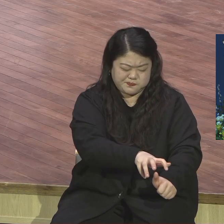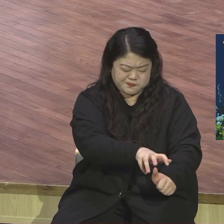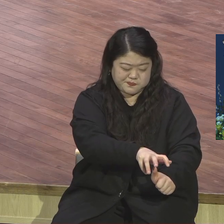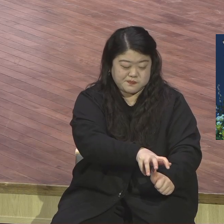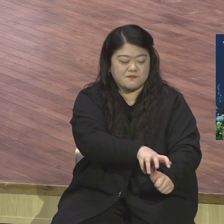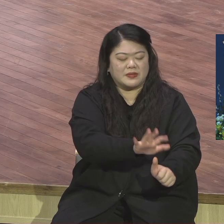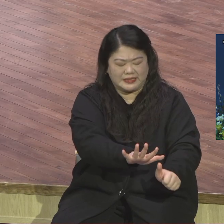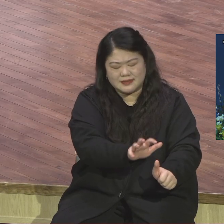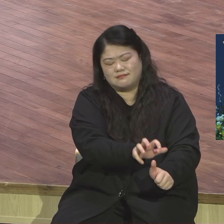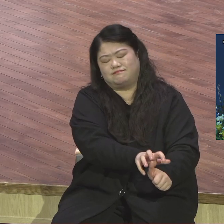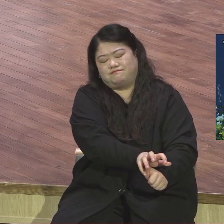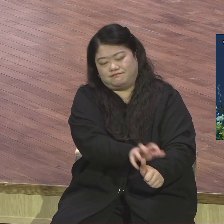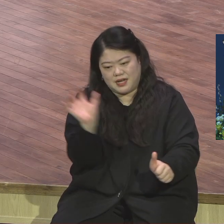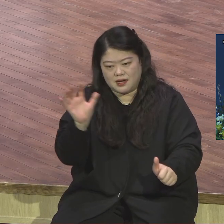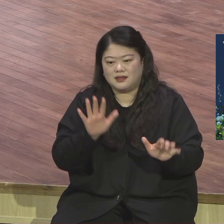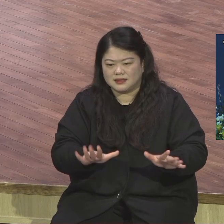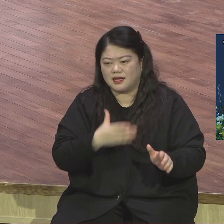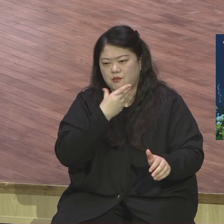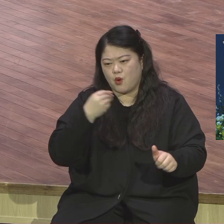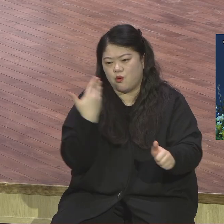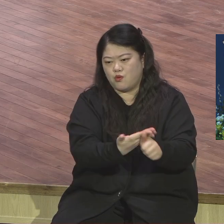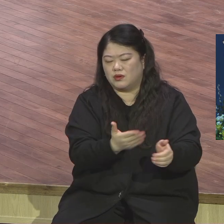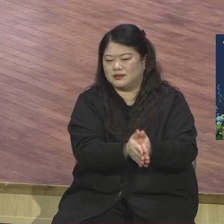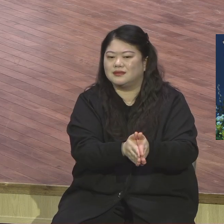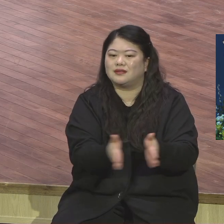그걸 강조하고 있어요